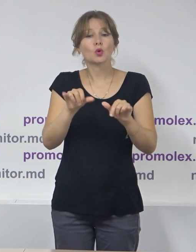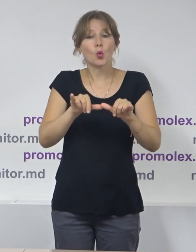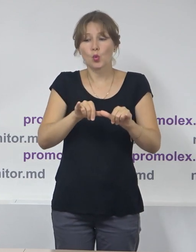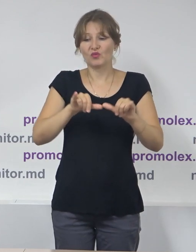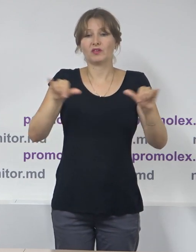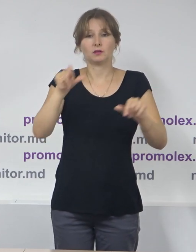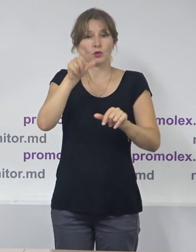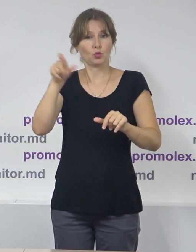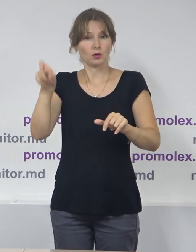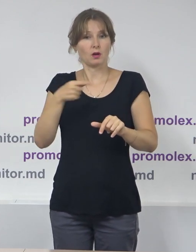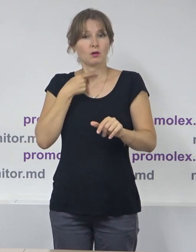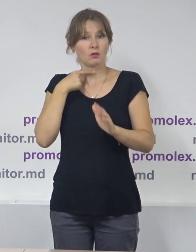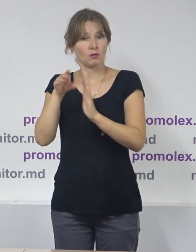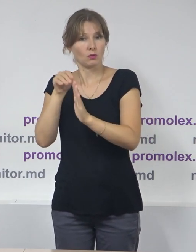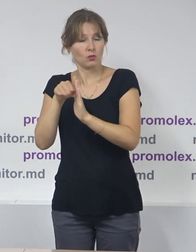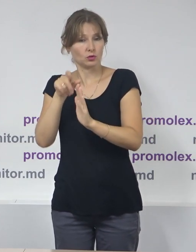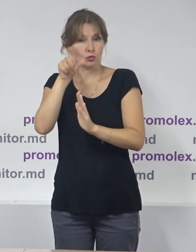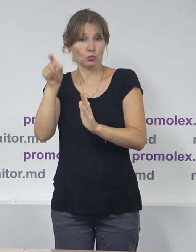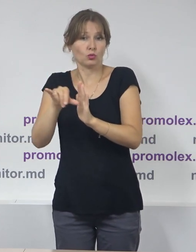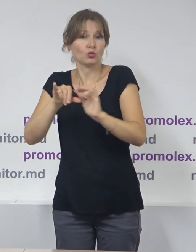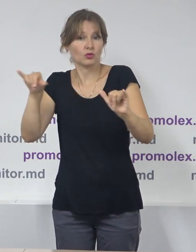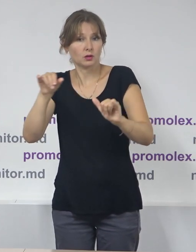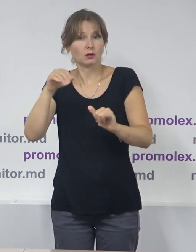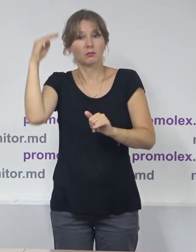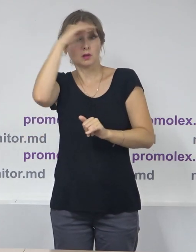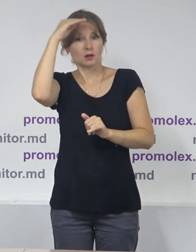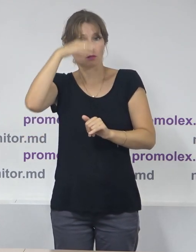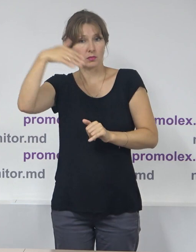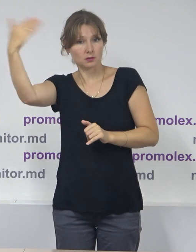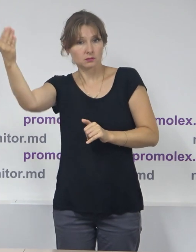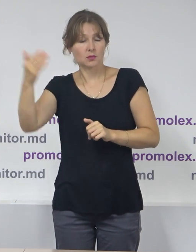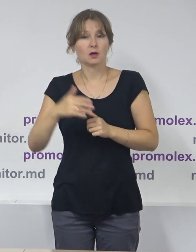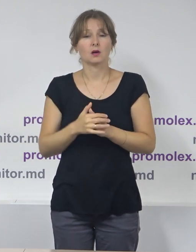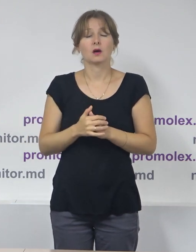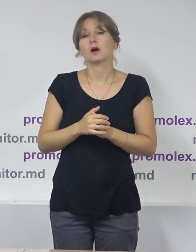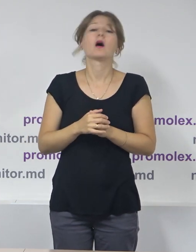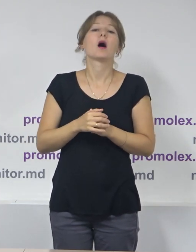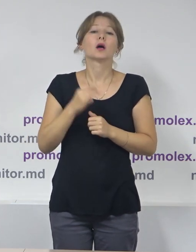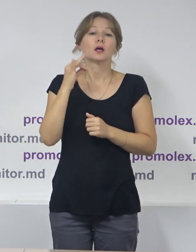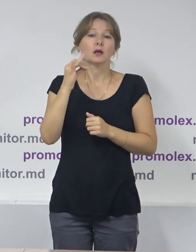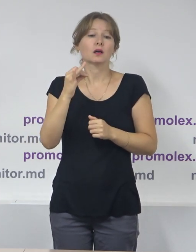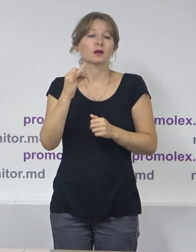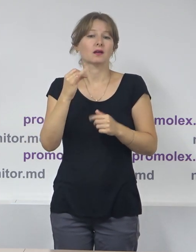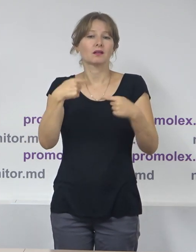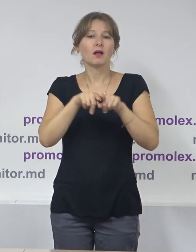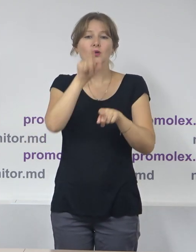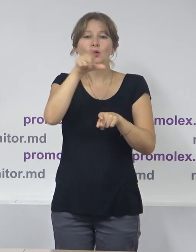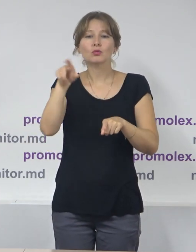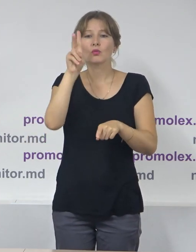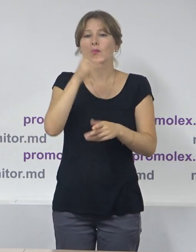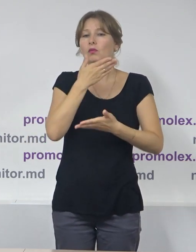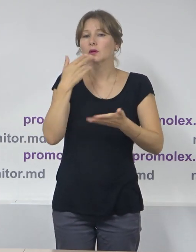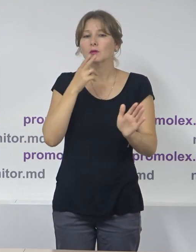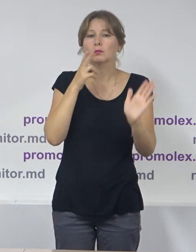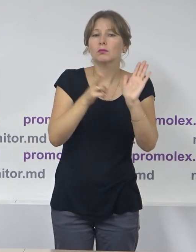legători din stânga Nistrului, dar și a cotei alegătorilor fără domiciliu sau fără viză de